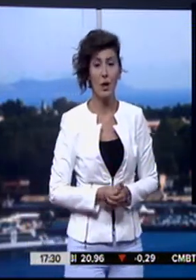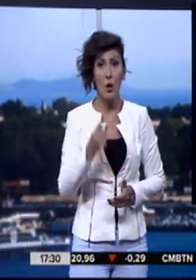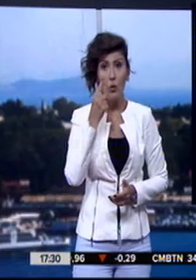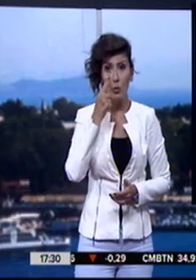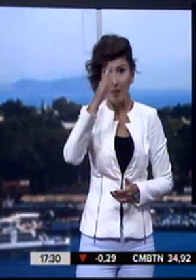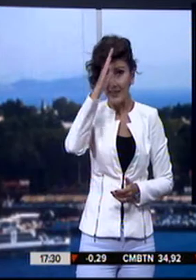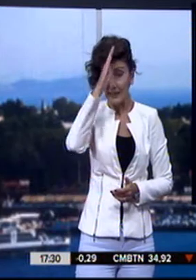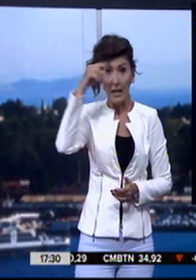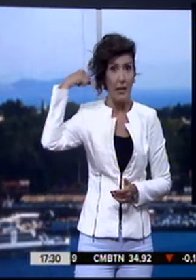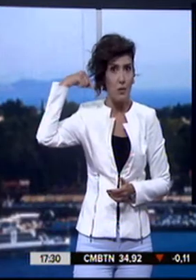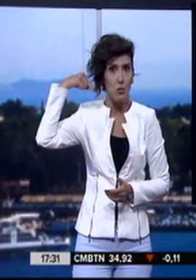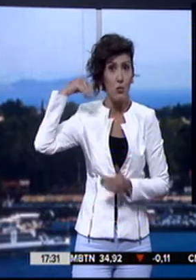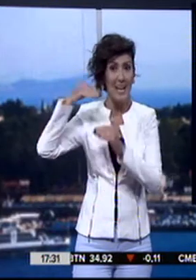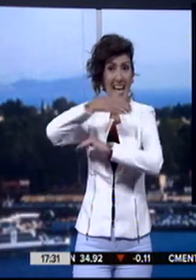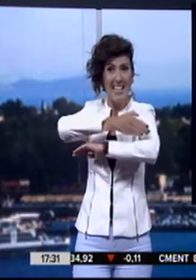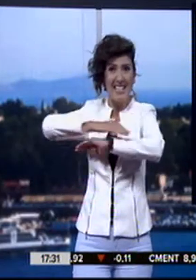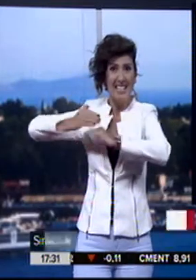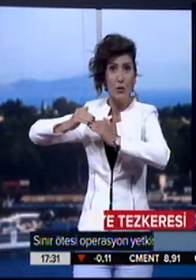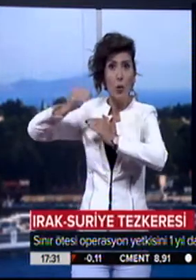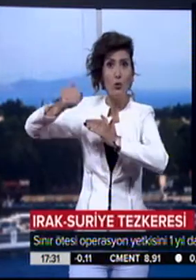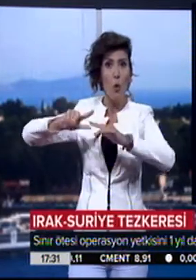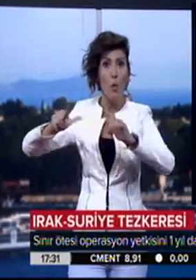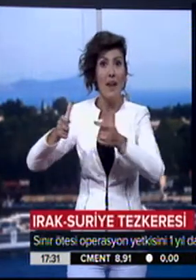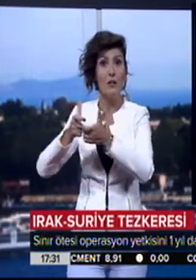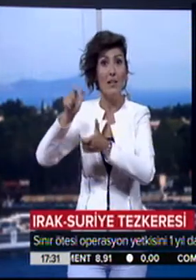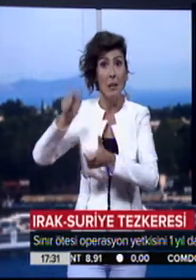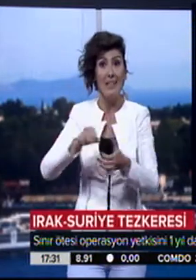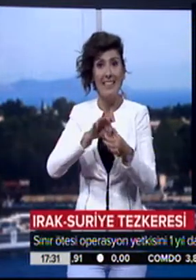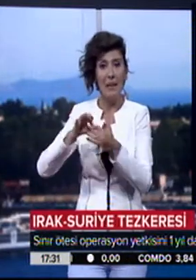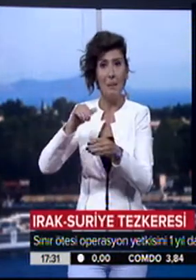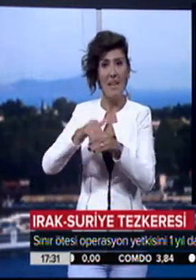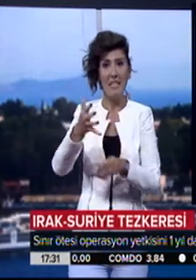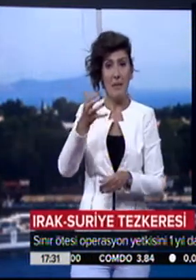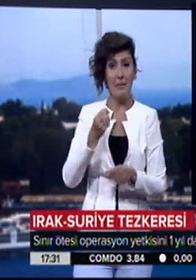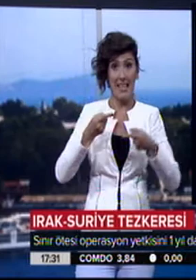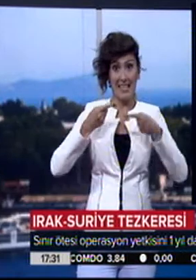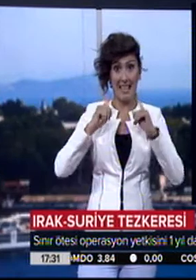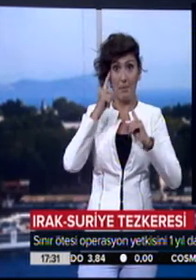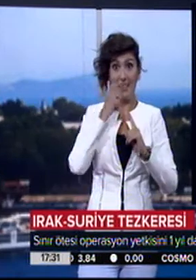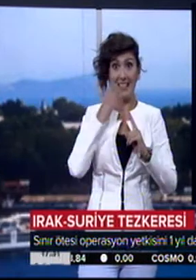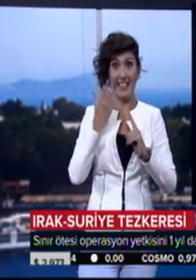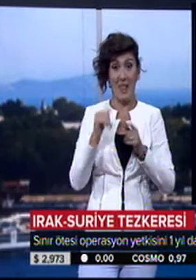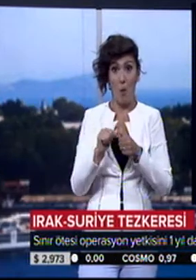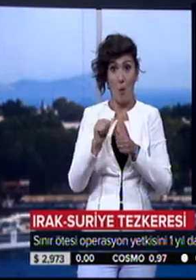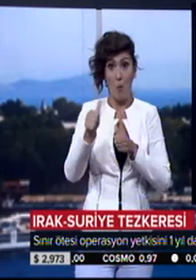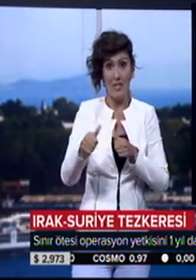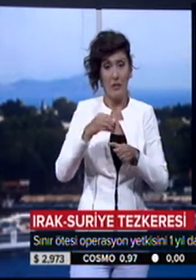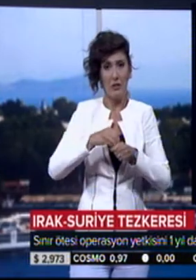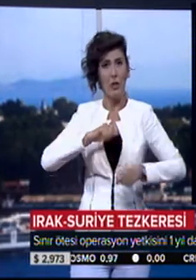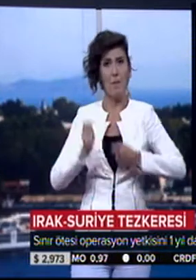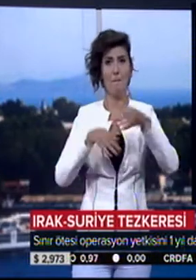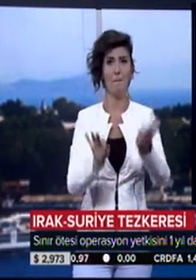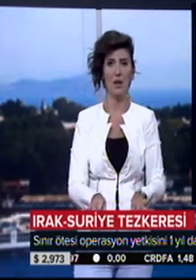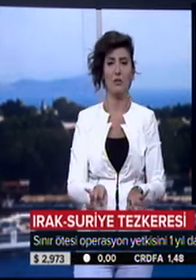Hükümet Irak ve Suriye'ye sınır ötesi operasyon yapılmasına ilişkin meclisten aldığı yetkiyi bir yıl daha uzatmak